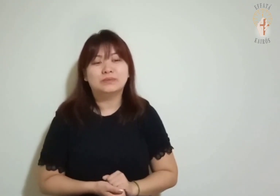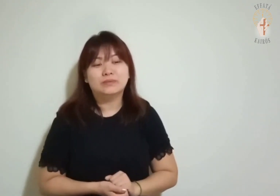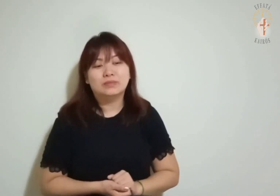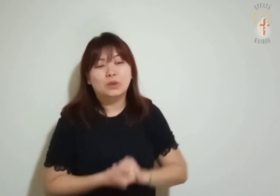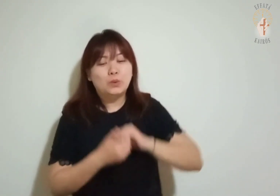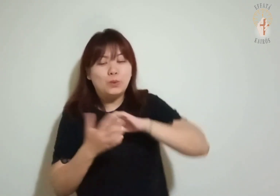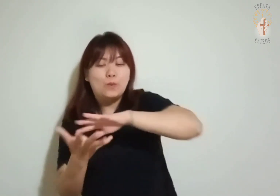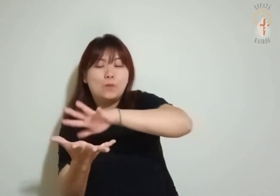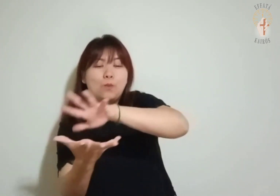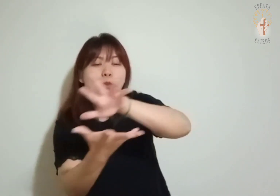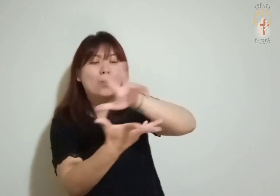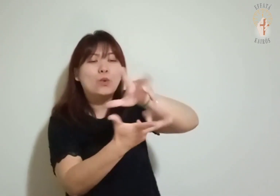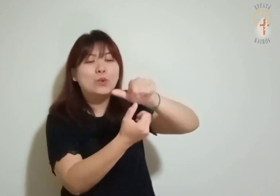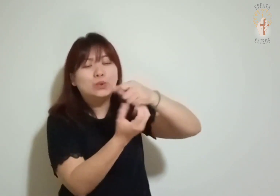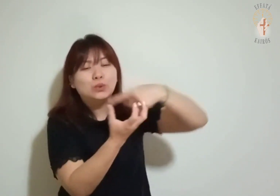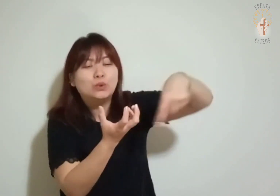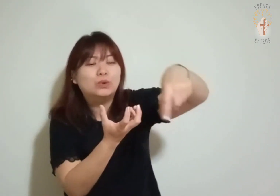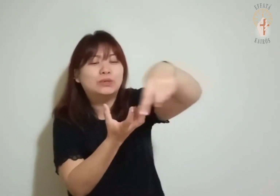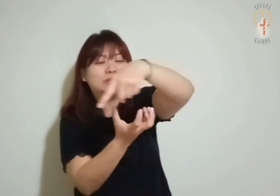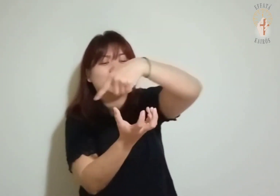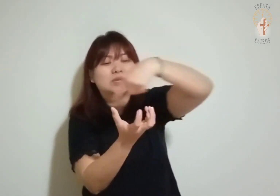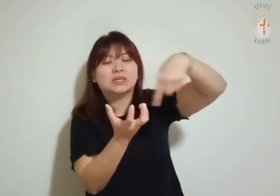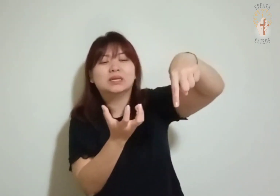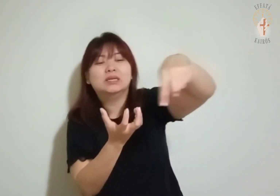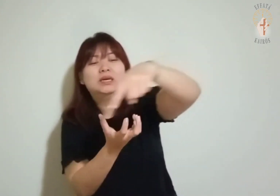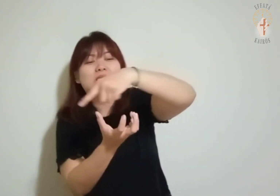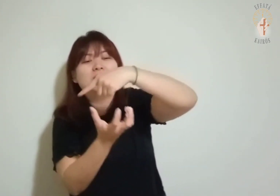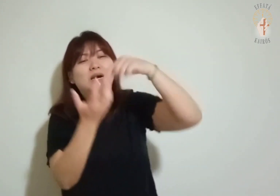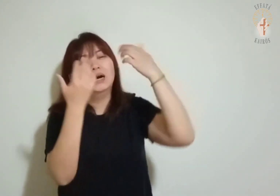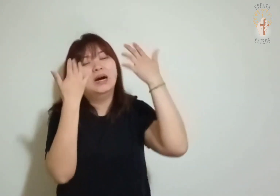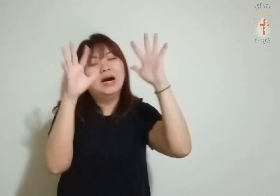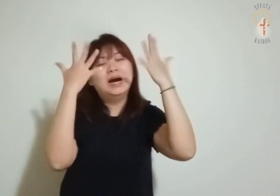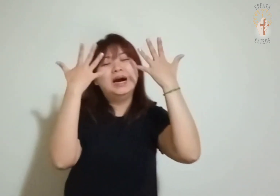Aclamai o Senhor, ó terra inteira.